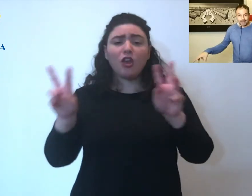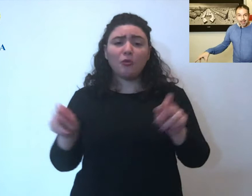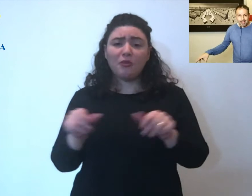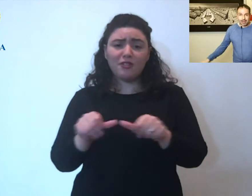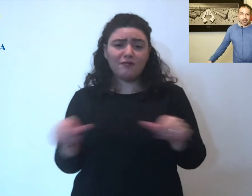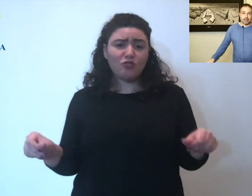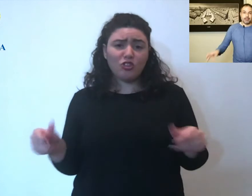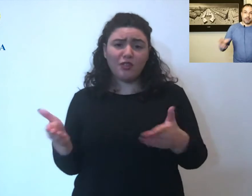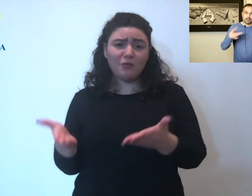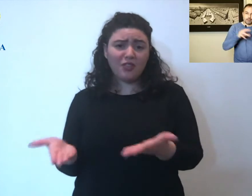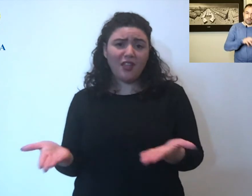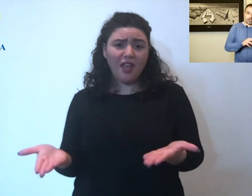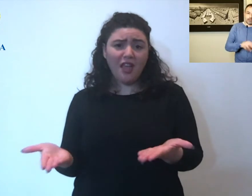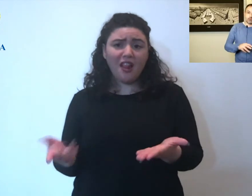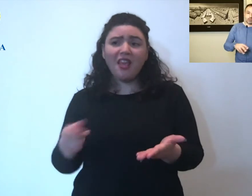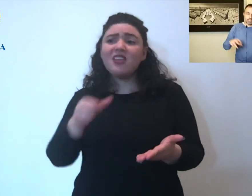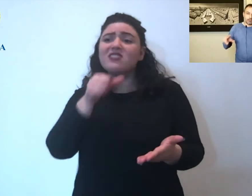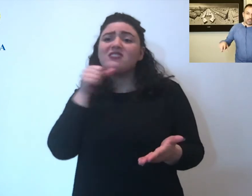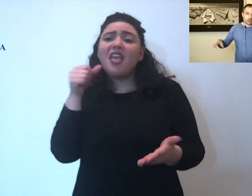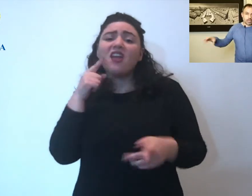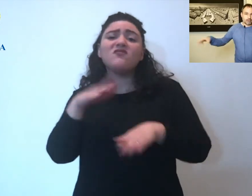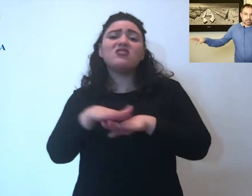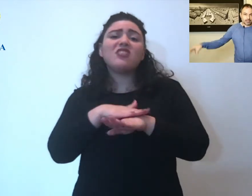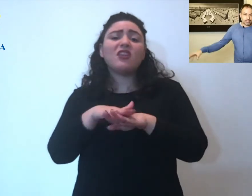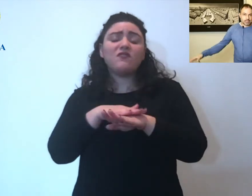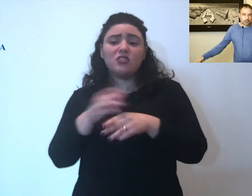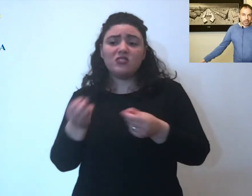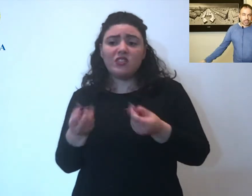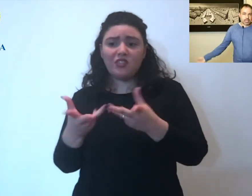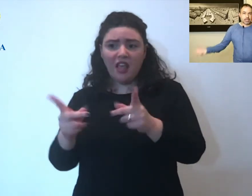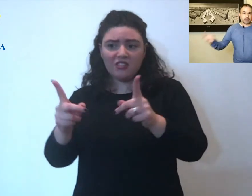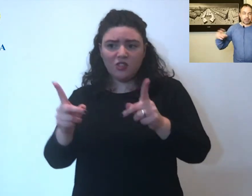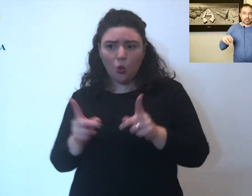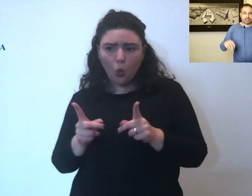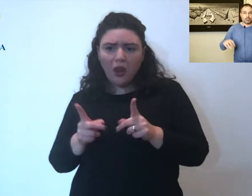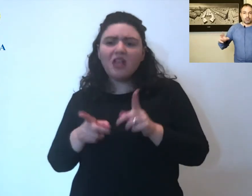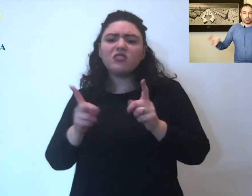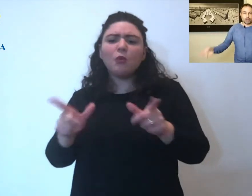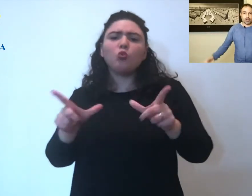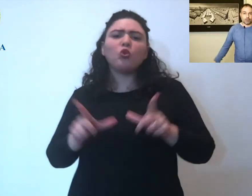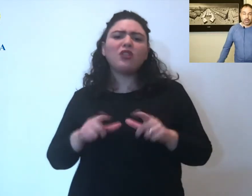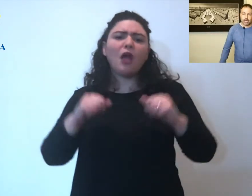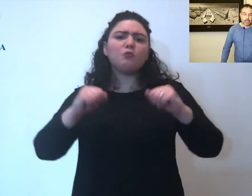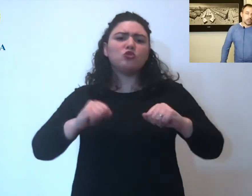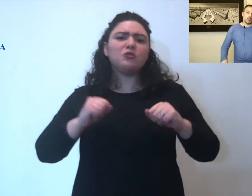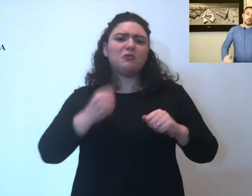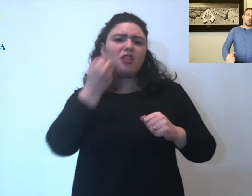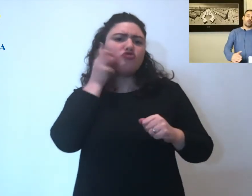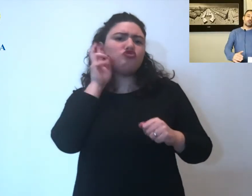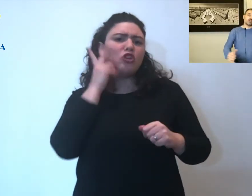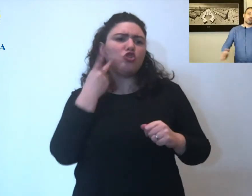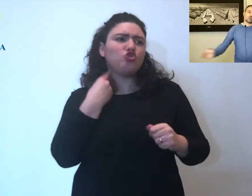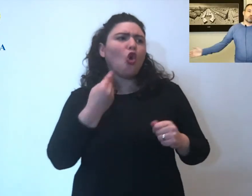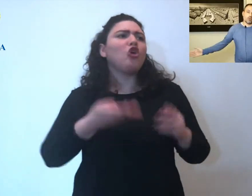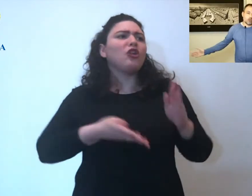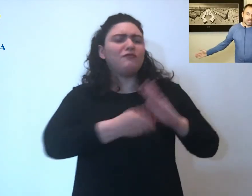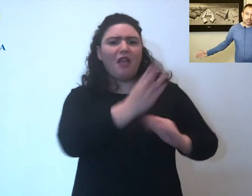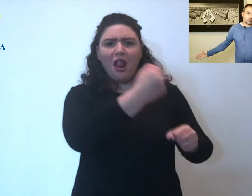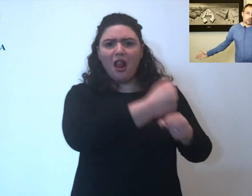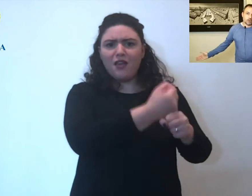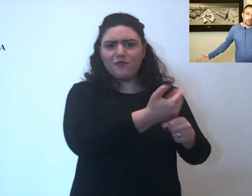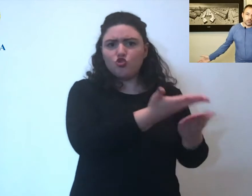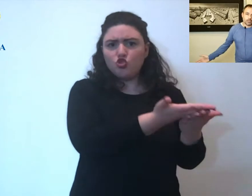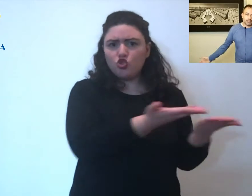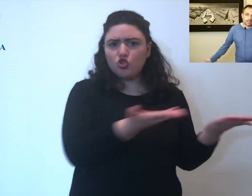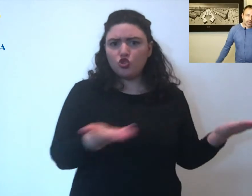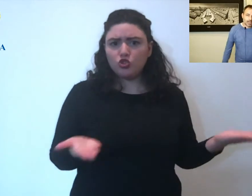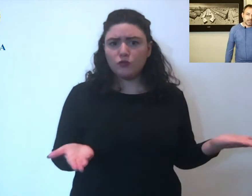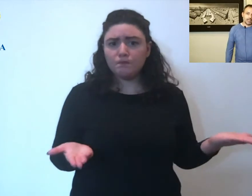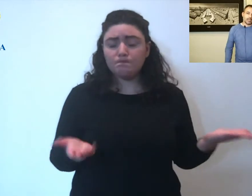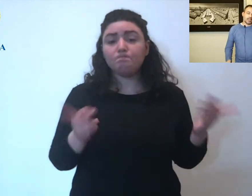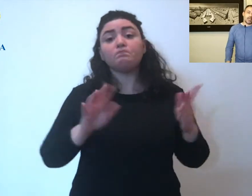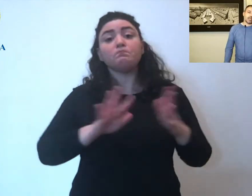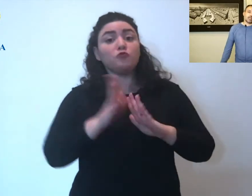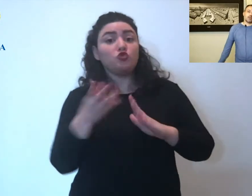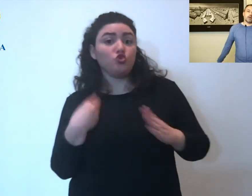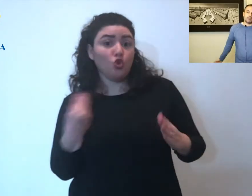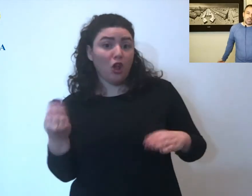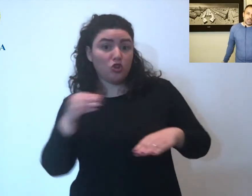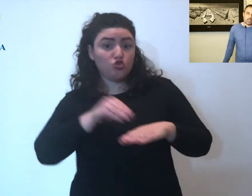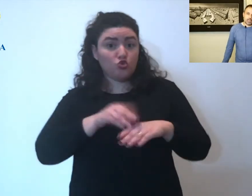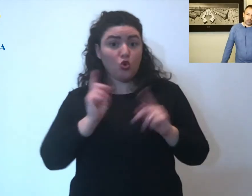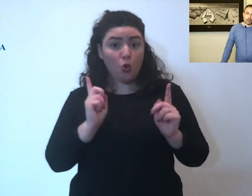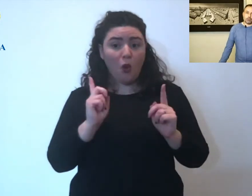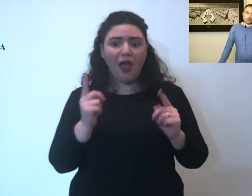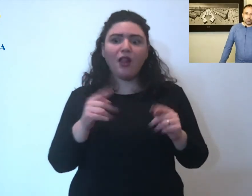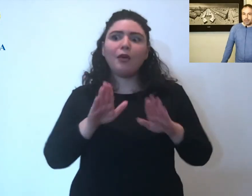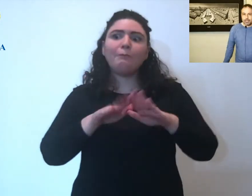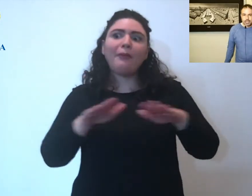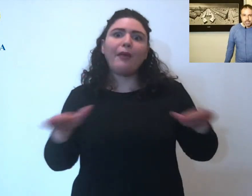fondamentale per avere un servizio che li mette in sicurezza e che permette ai genitori di lavorare poi io ci aggiungo l'altra questione fondamentale è che